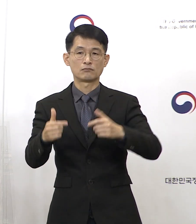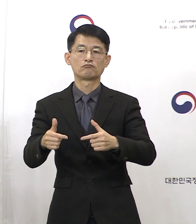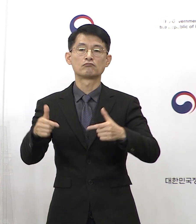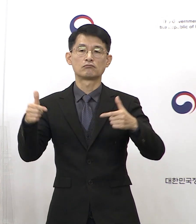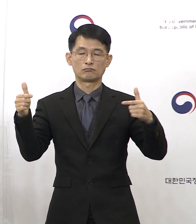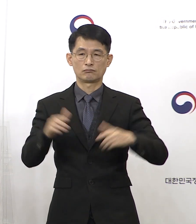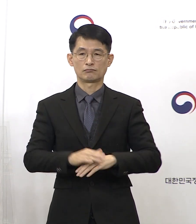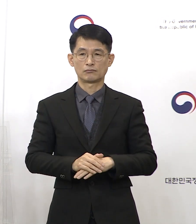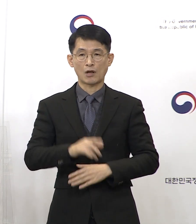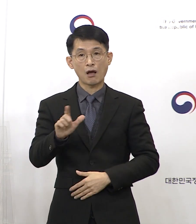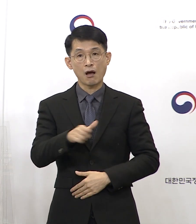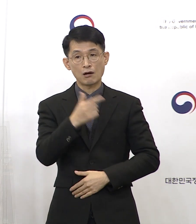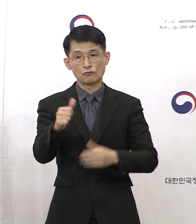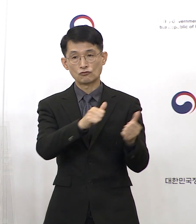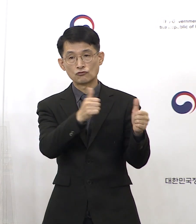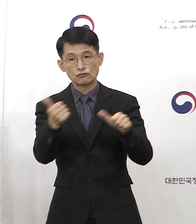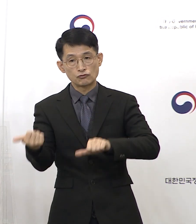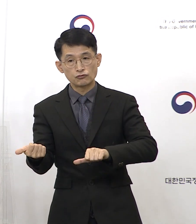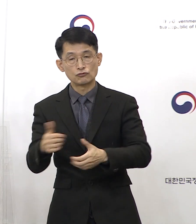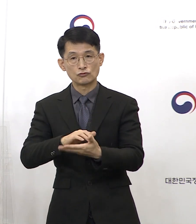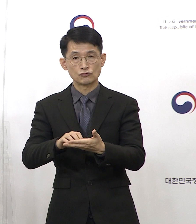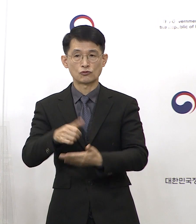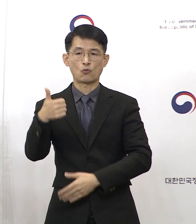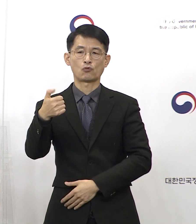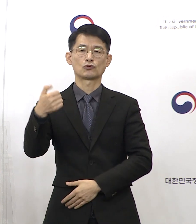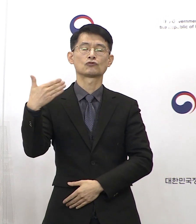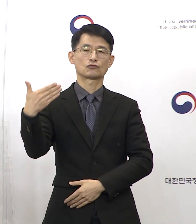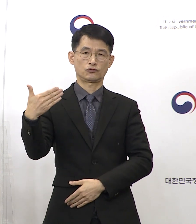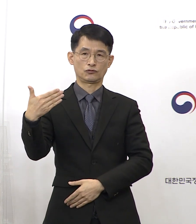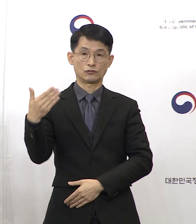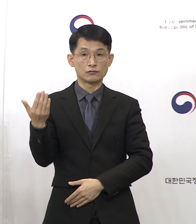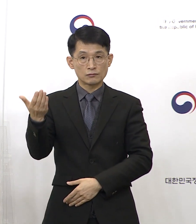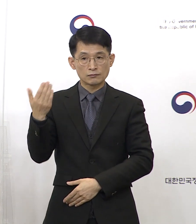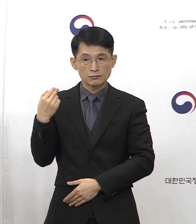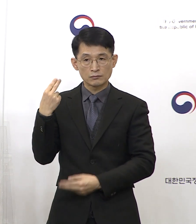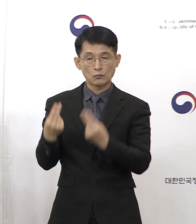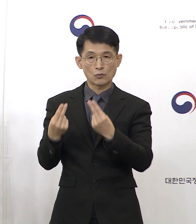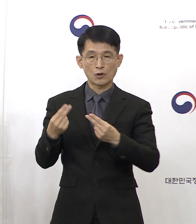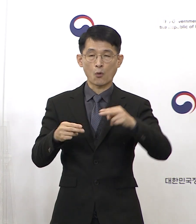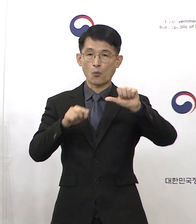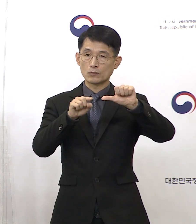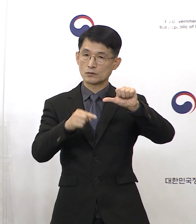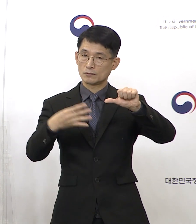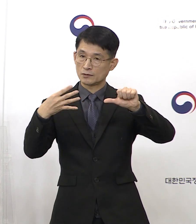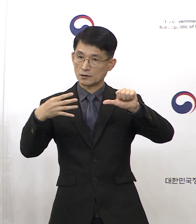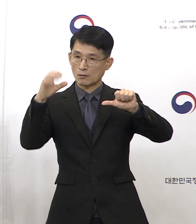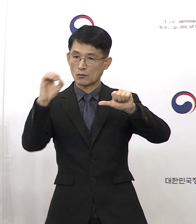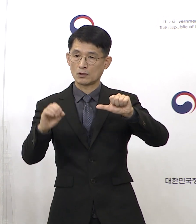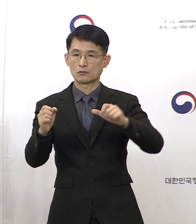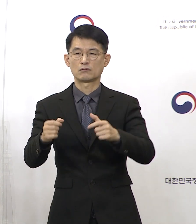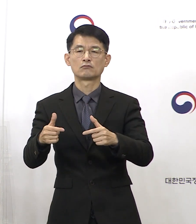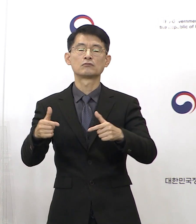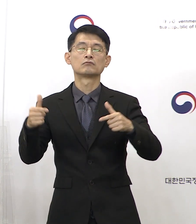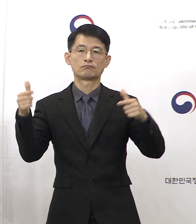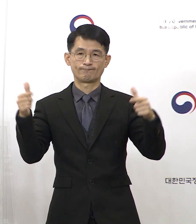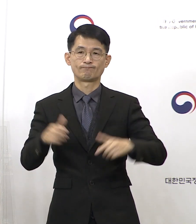일평균 사망자는 59명으로 전주 대비 5.4% 증가했습니다.